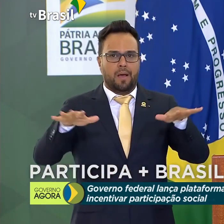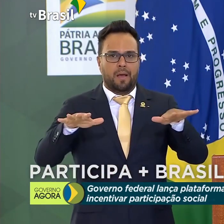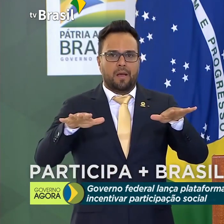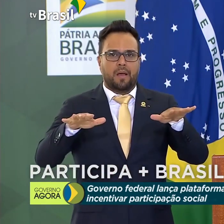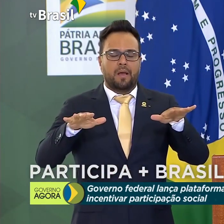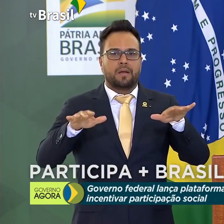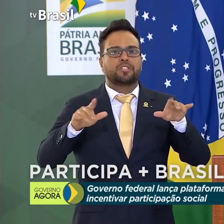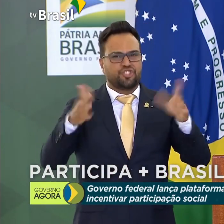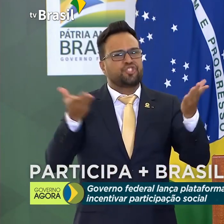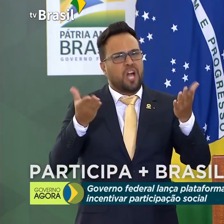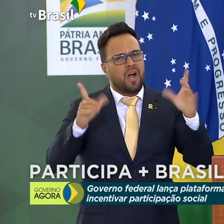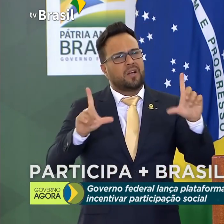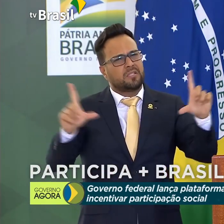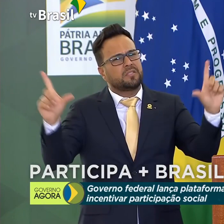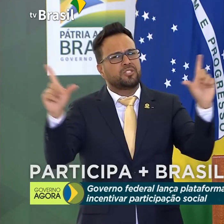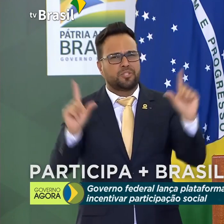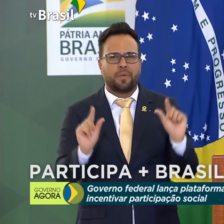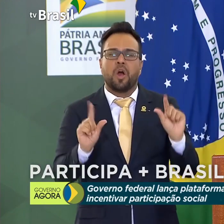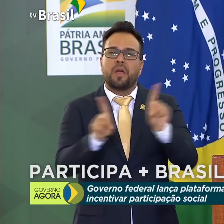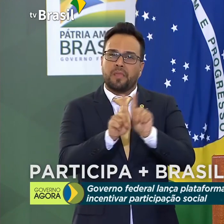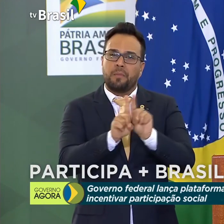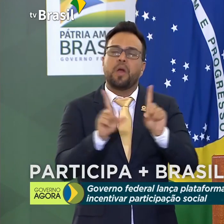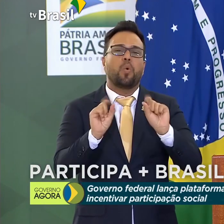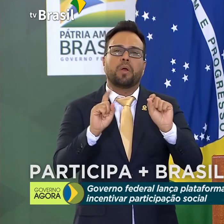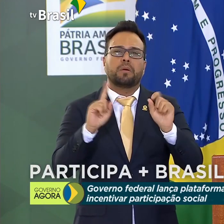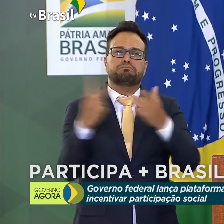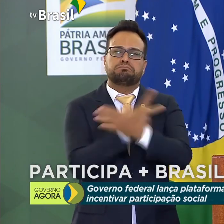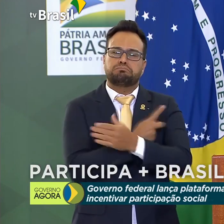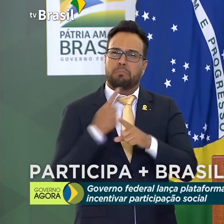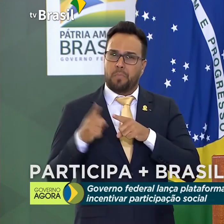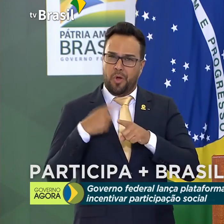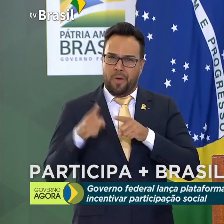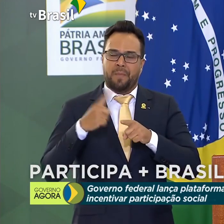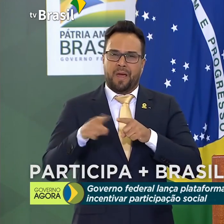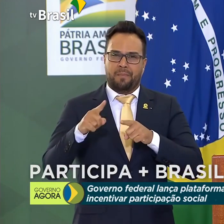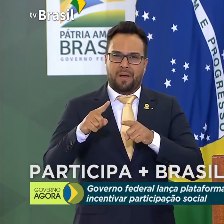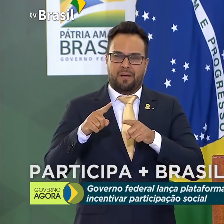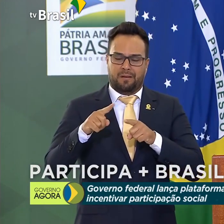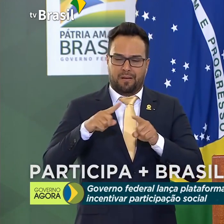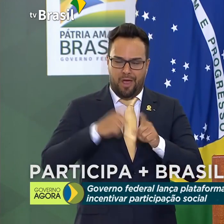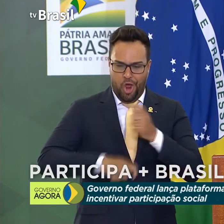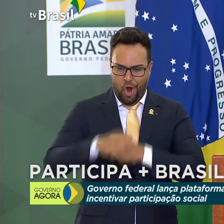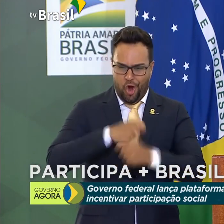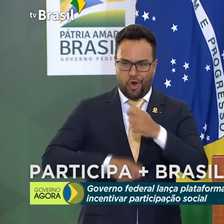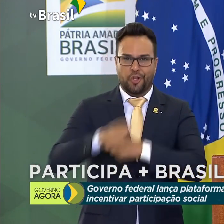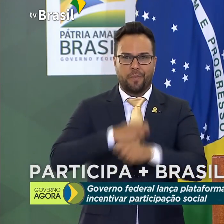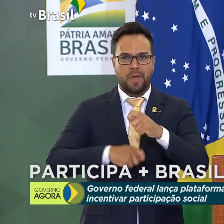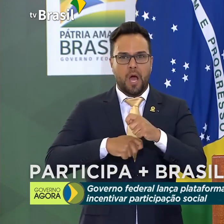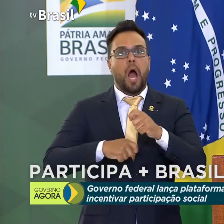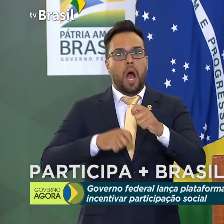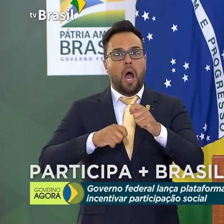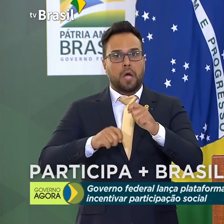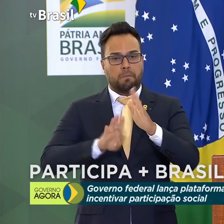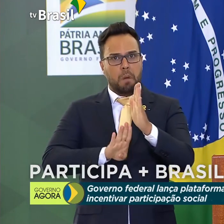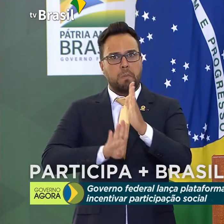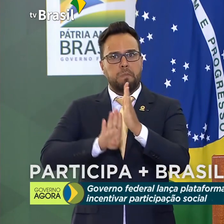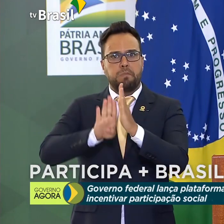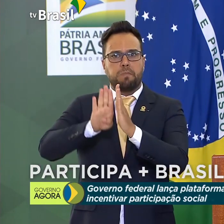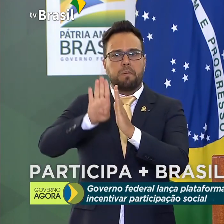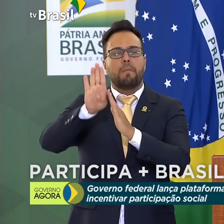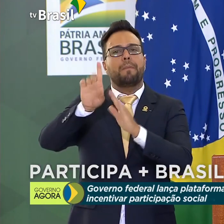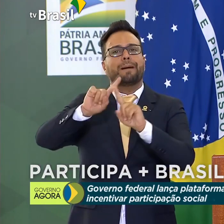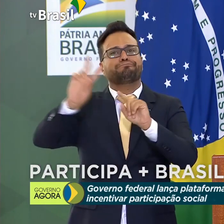desajustada na economia. Estávamos indo muito bem, muito bem. Lamentavelmente,